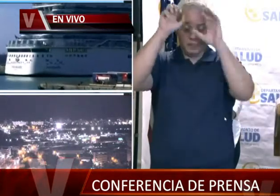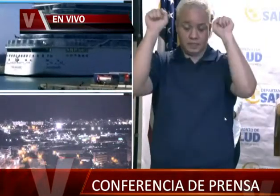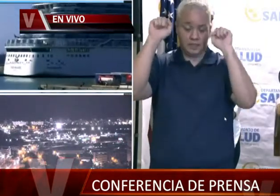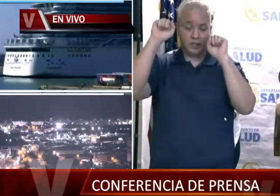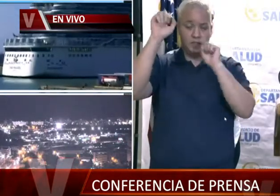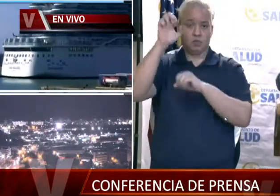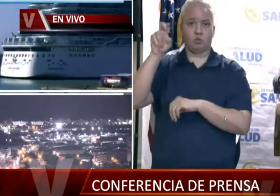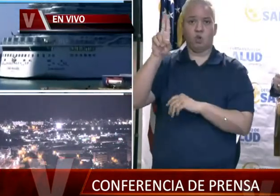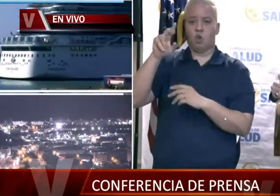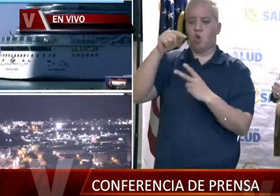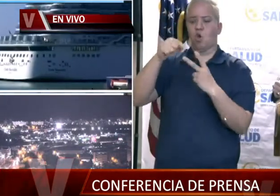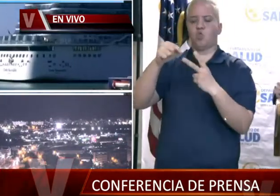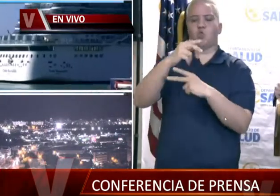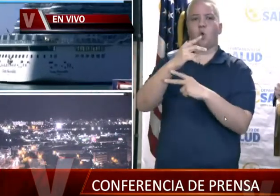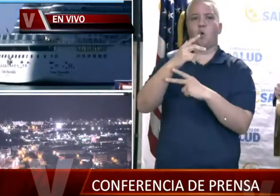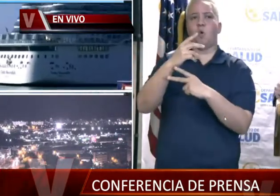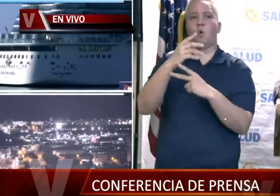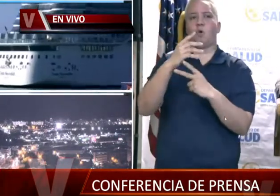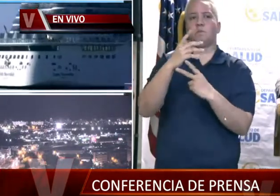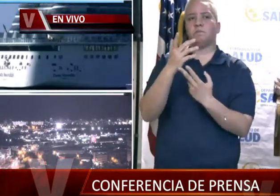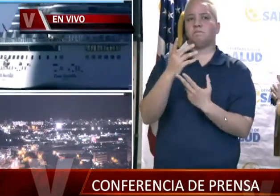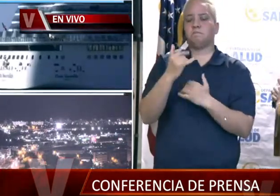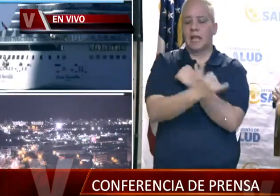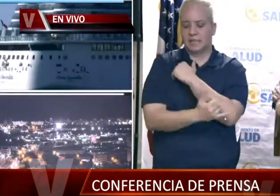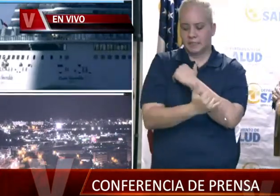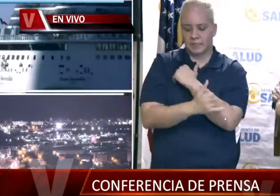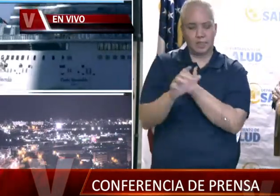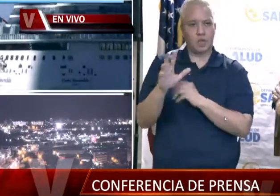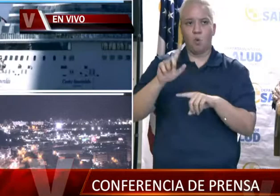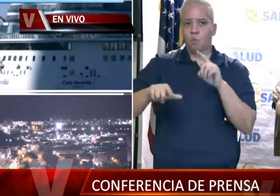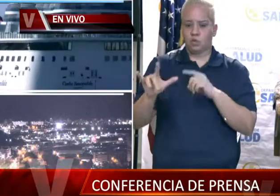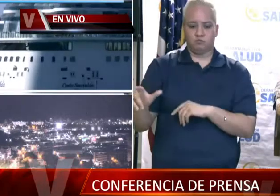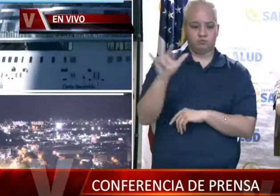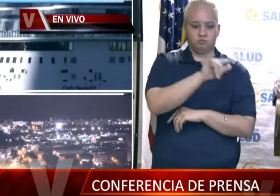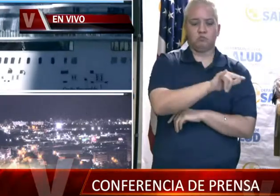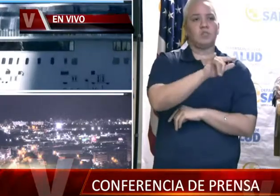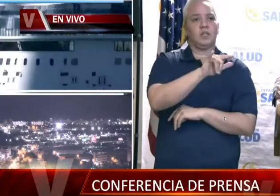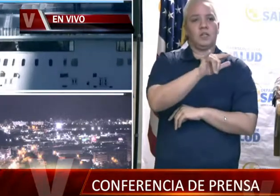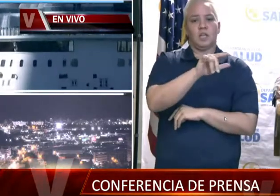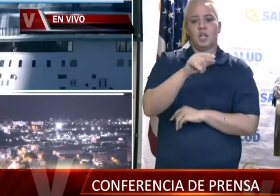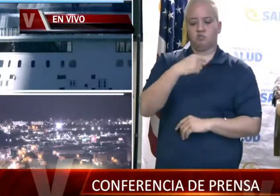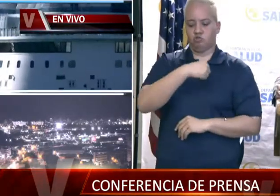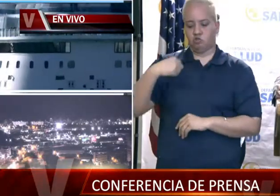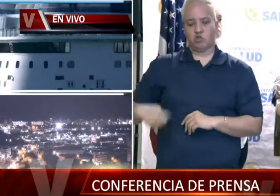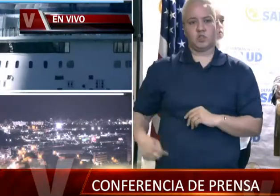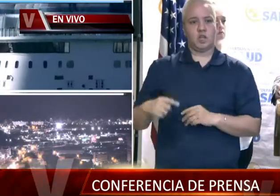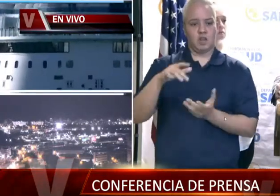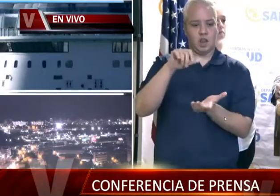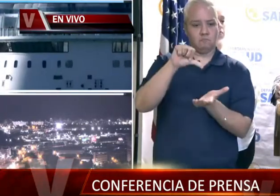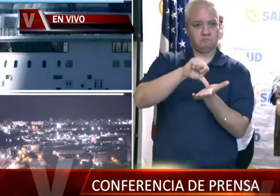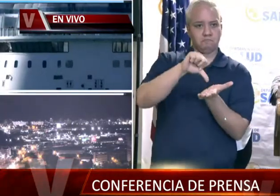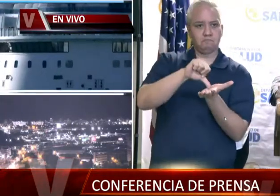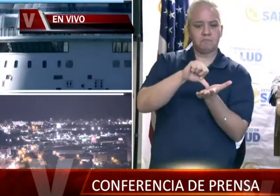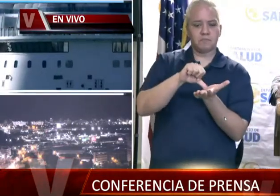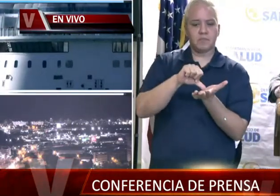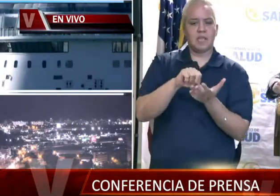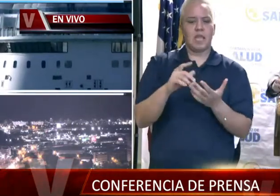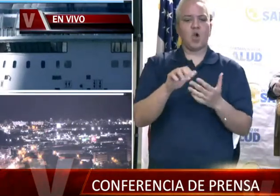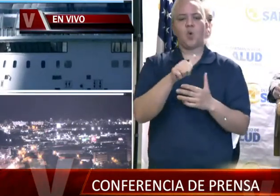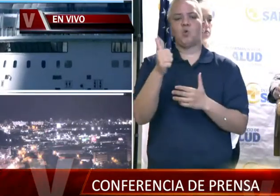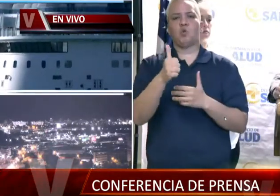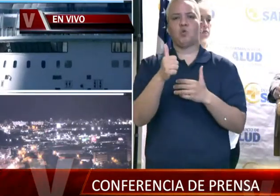dos países solamente. China e Irán. Los otros países que están en nivel 3, lo que se le va a hacer es un screening mucho más